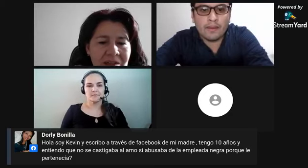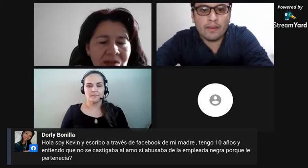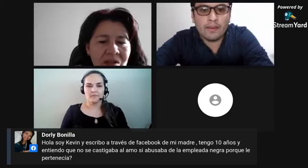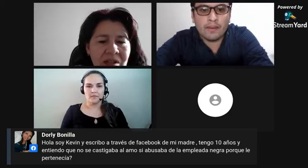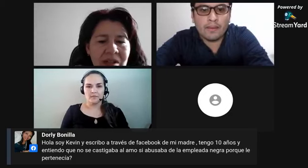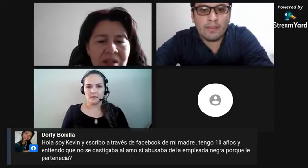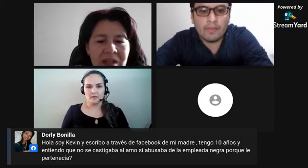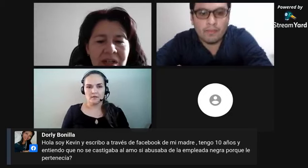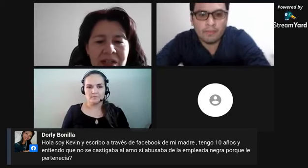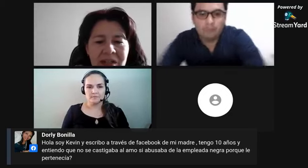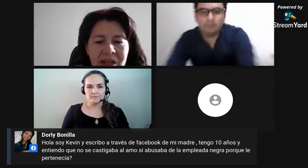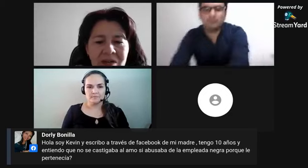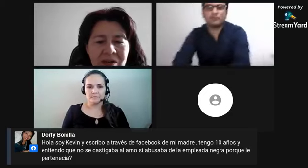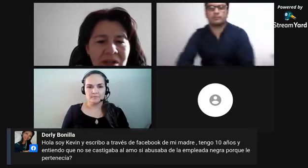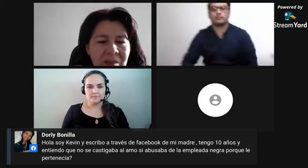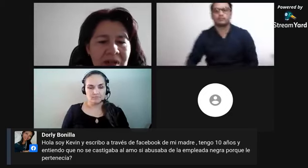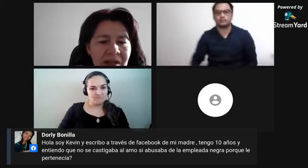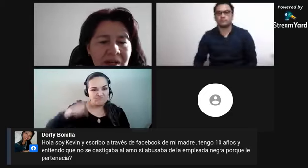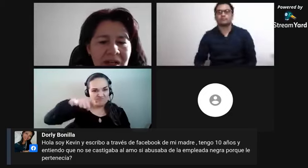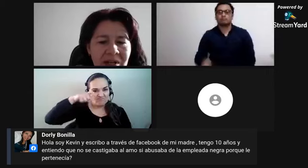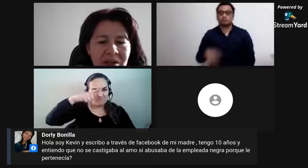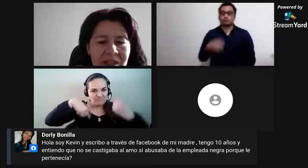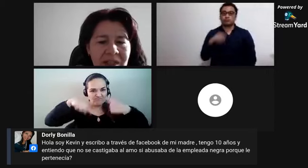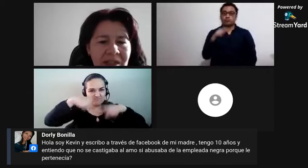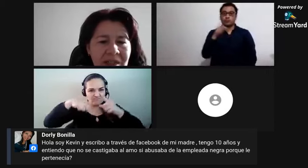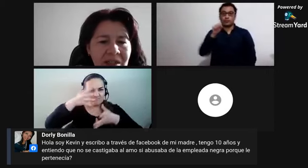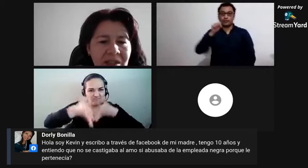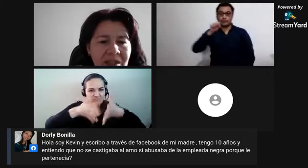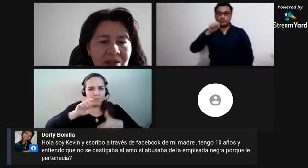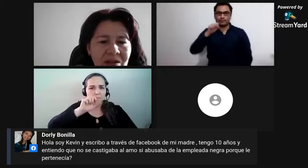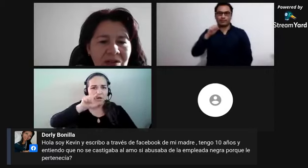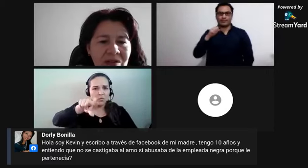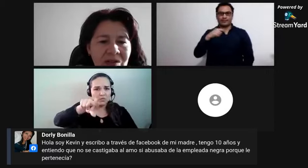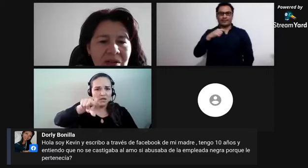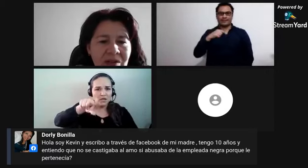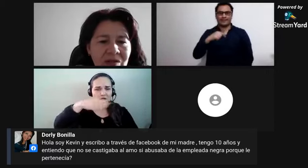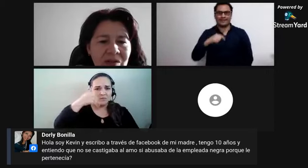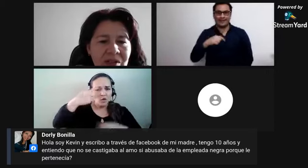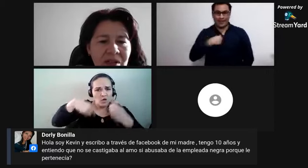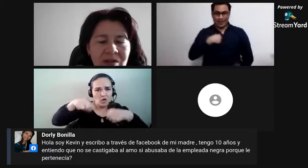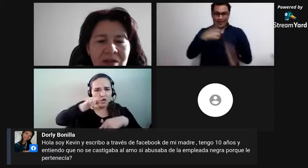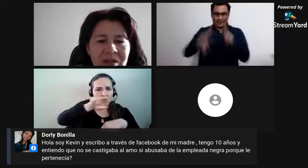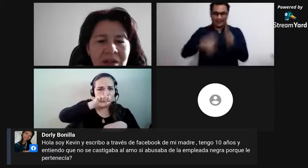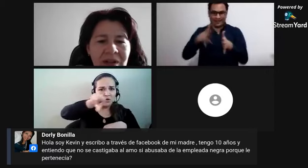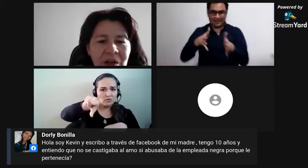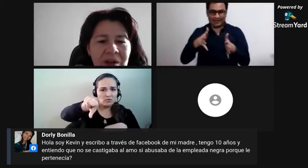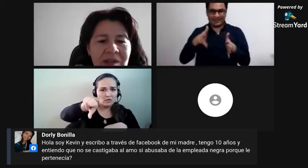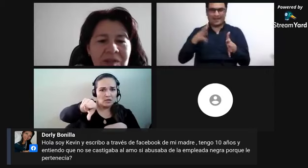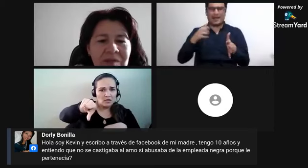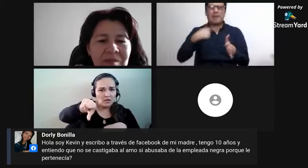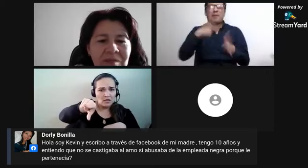No sé si sea necesario interpretarla, Laura, o no es necesario.